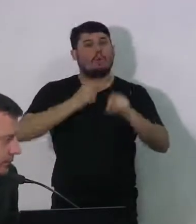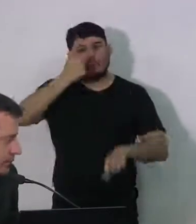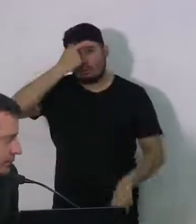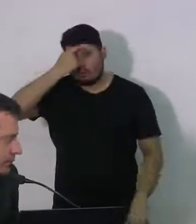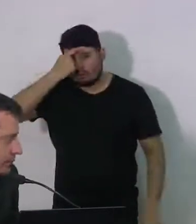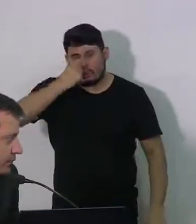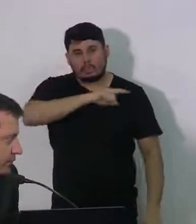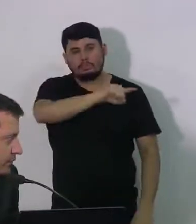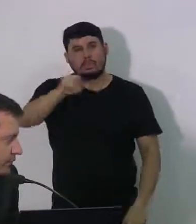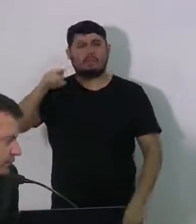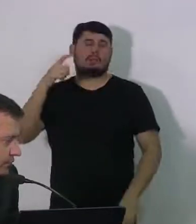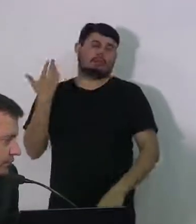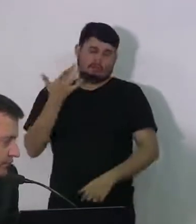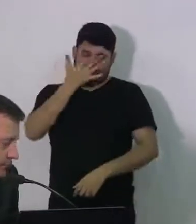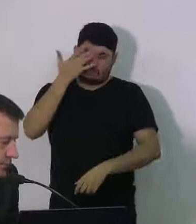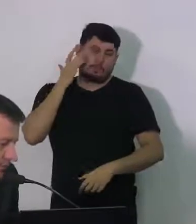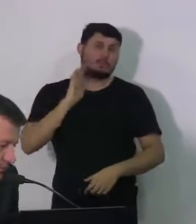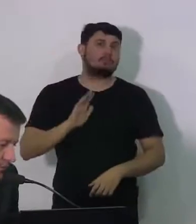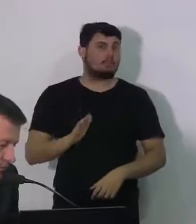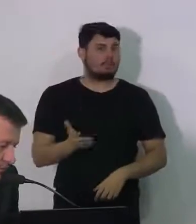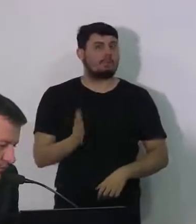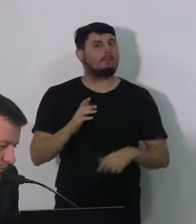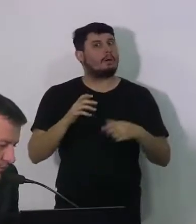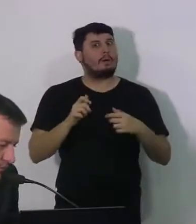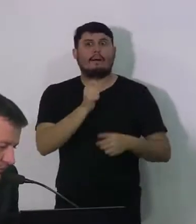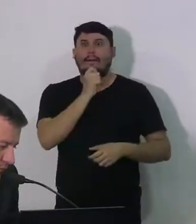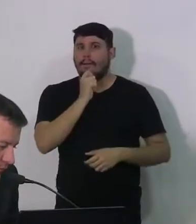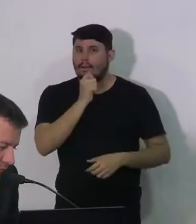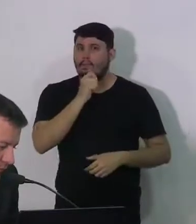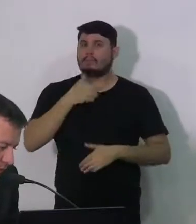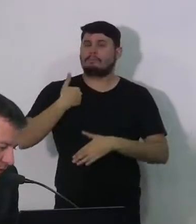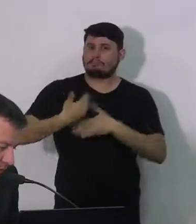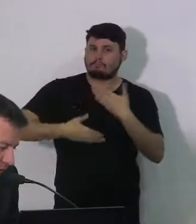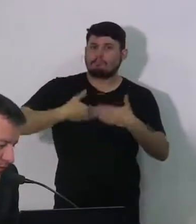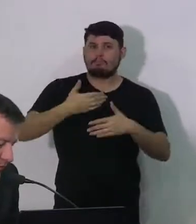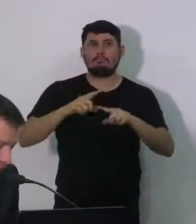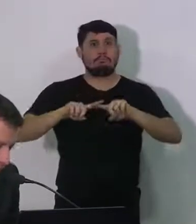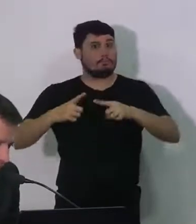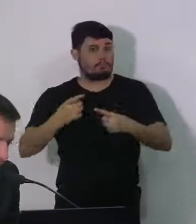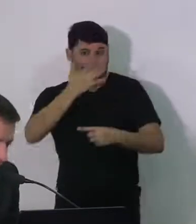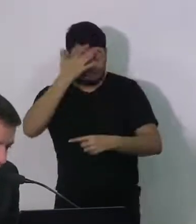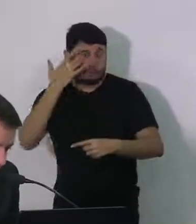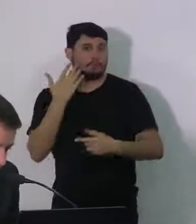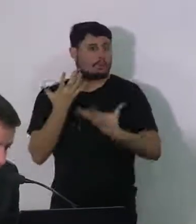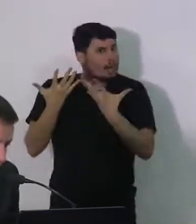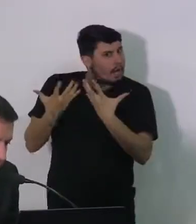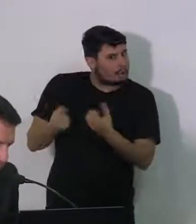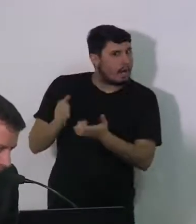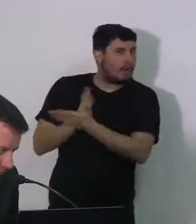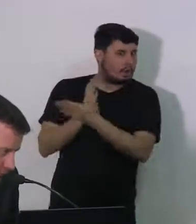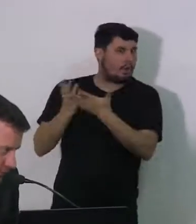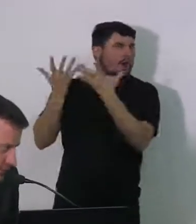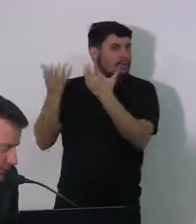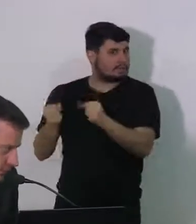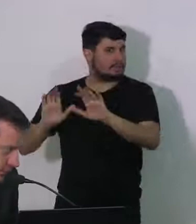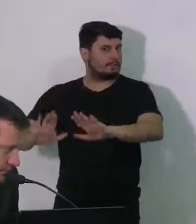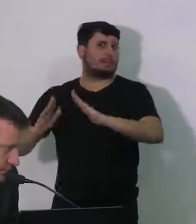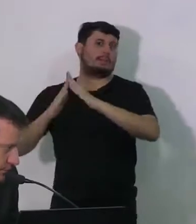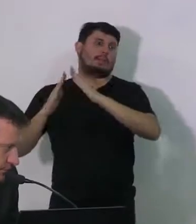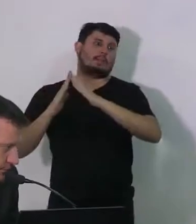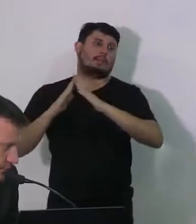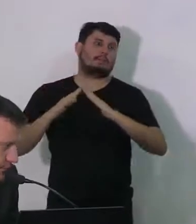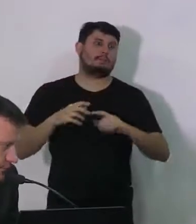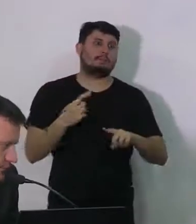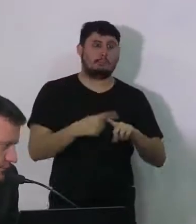nesse momento, muitas já foram sensibilizadas e estão efetivamente em casa, mais isolados. A gente sabe do desafio, tenho andado